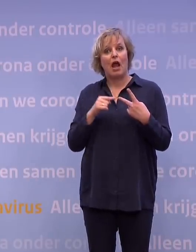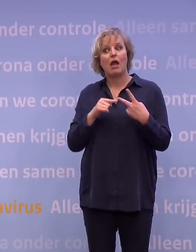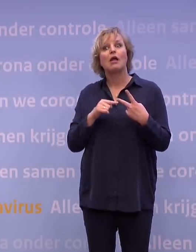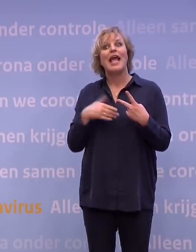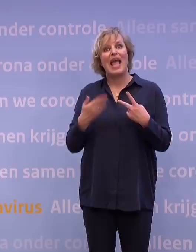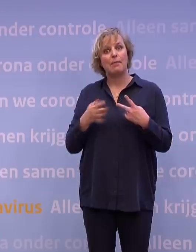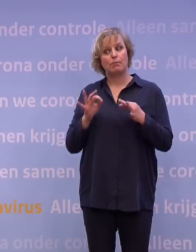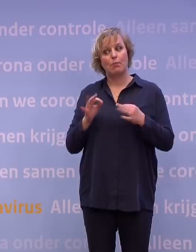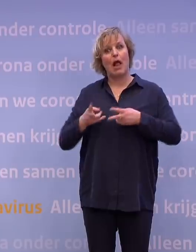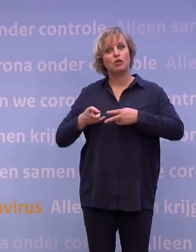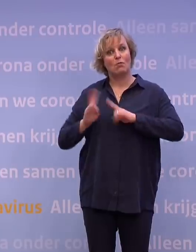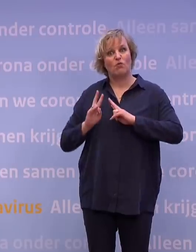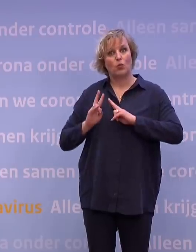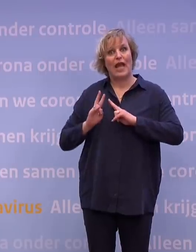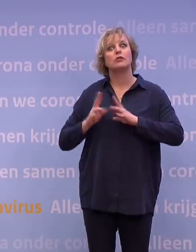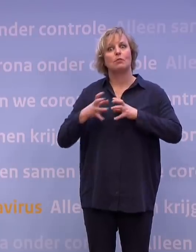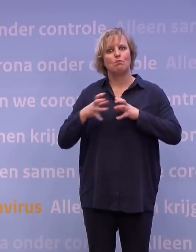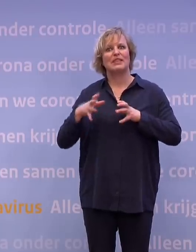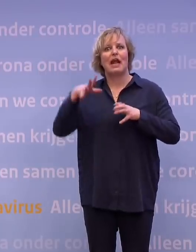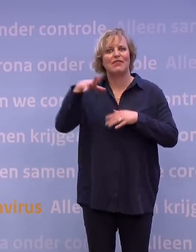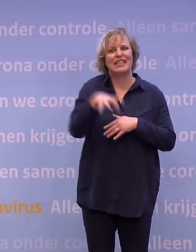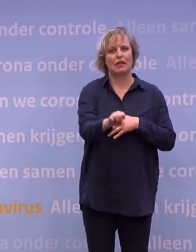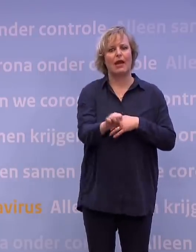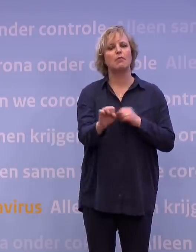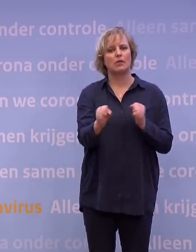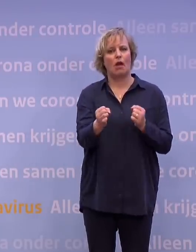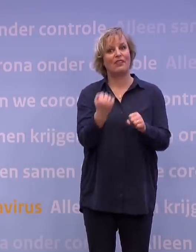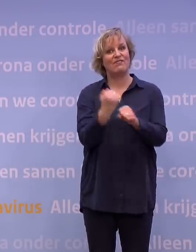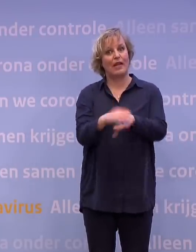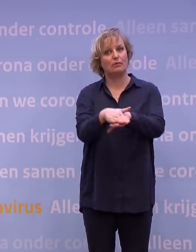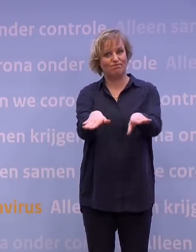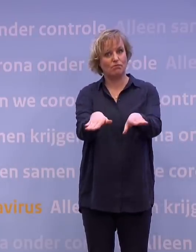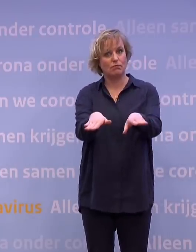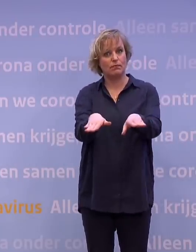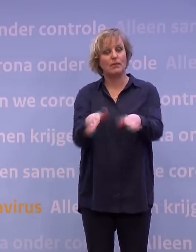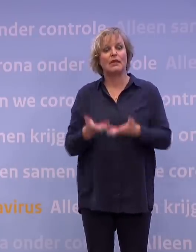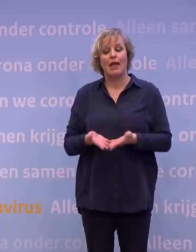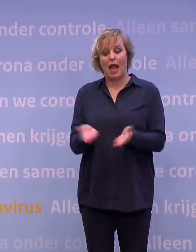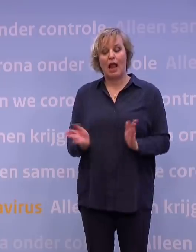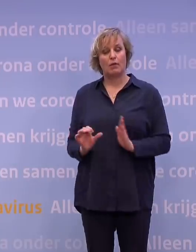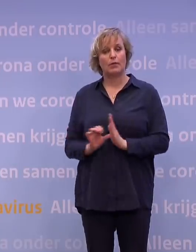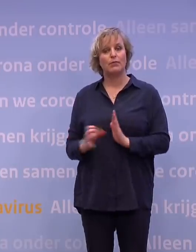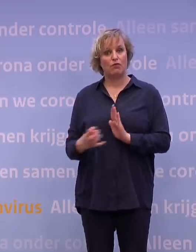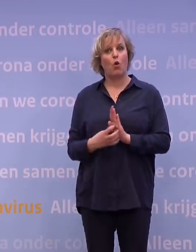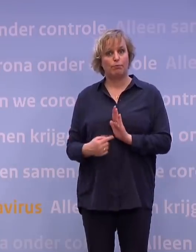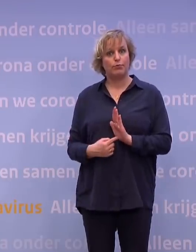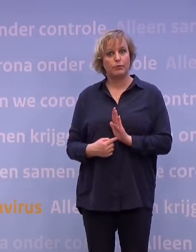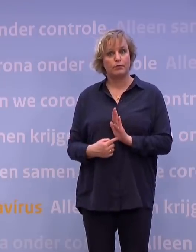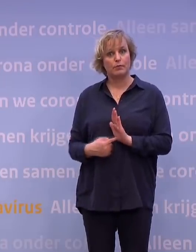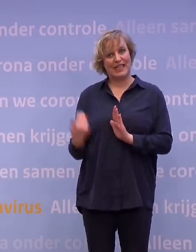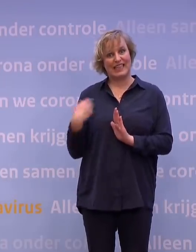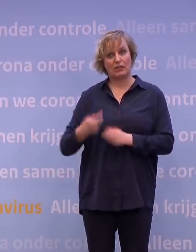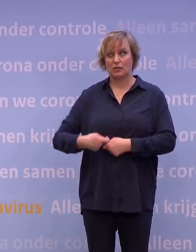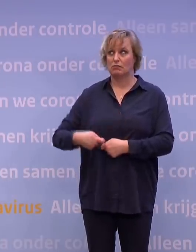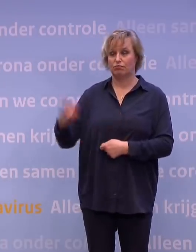bevoegdheid om in te grijpen bij bedrijven. En het werk ook stil te leggen staat ook in de Kamerbrief die u zojuist verzonden